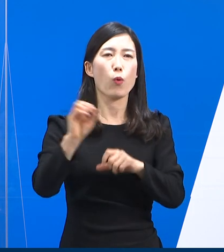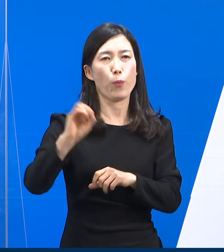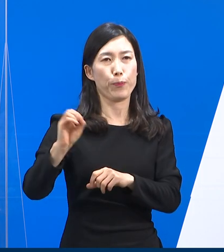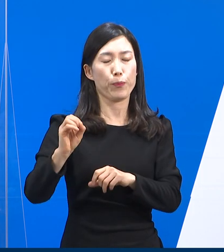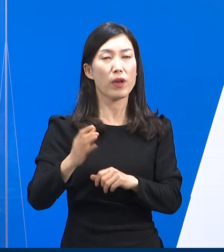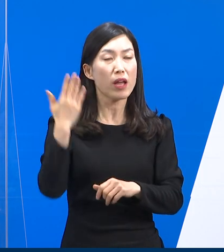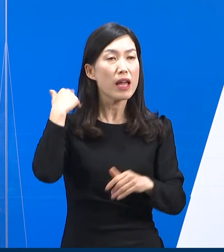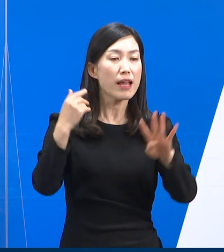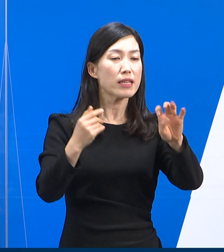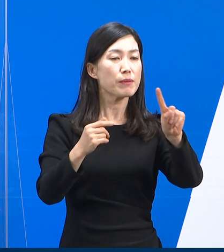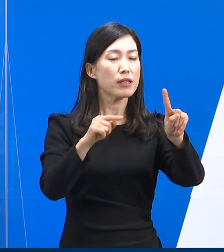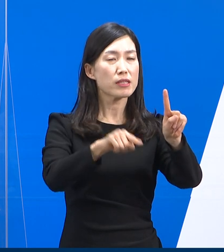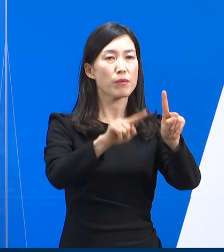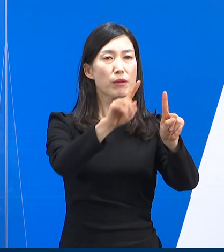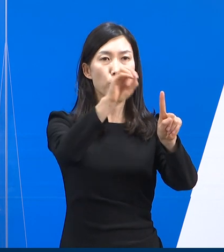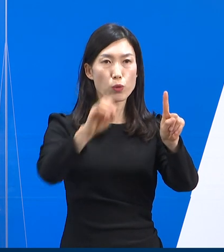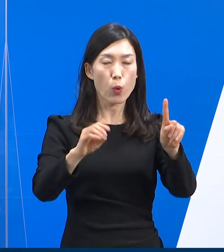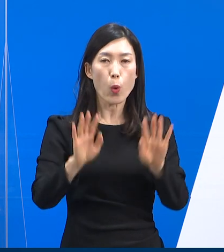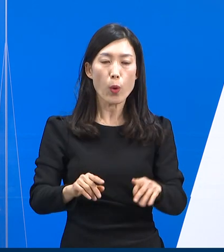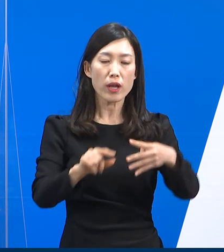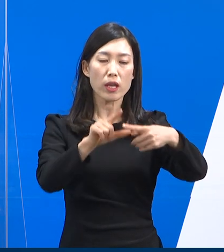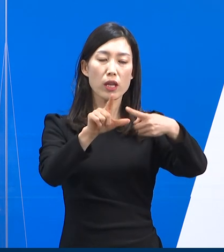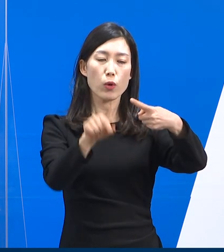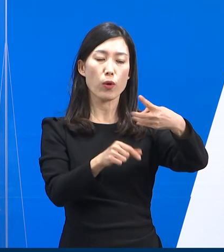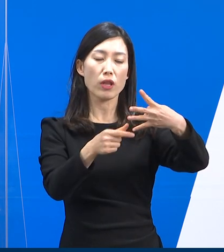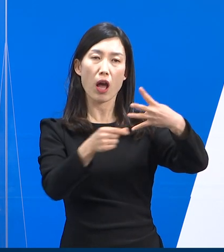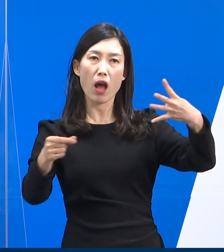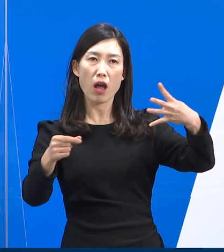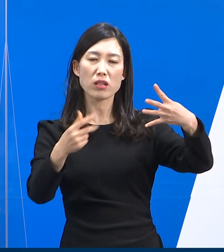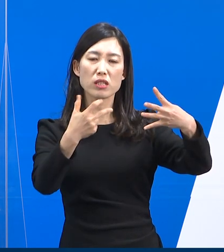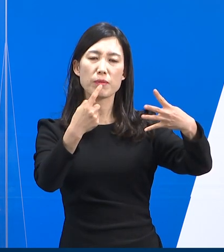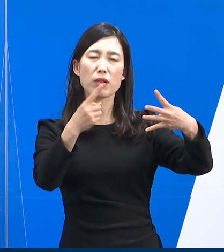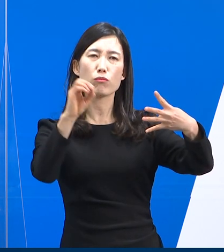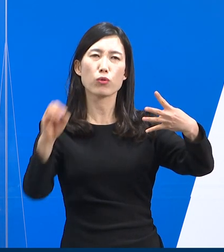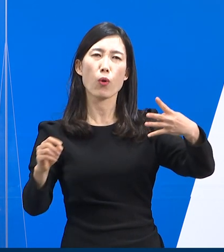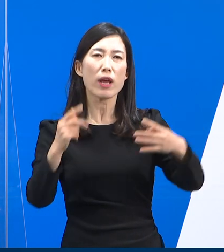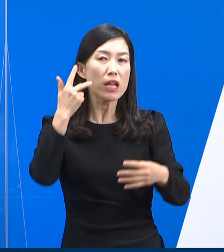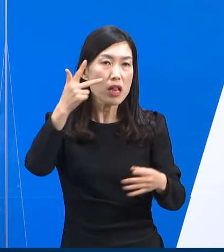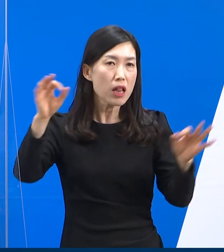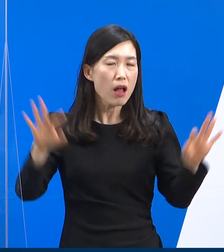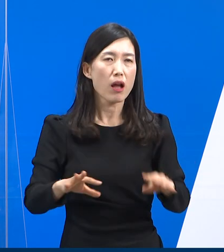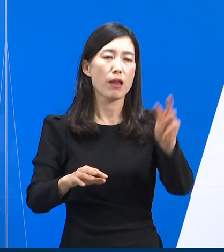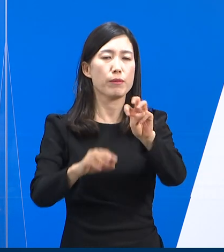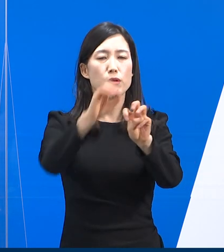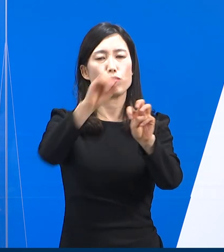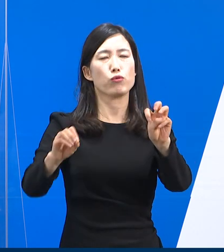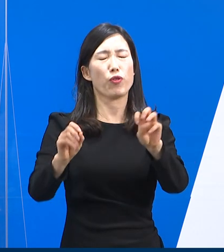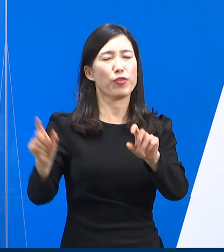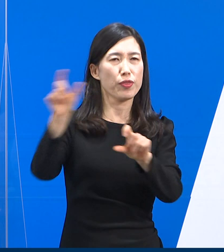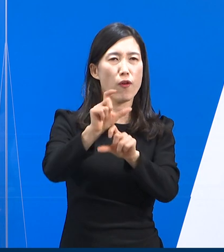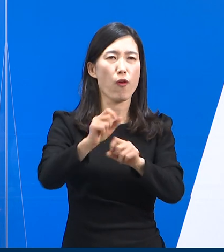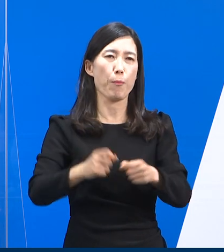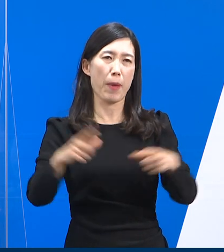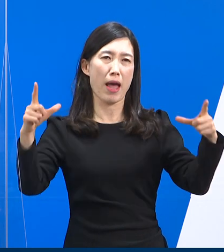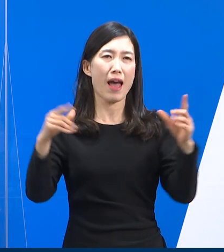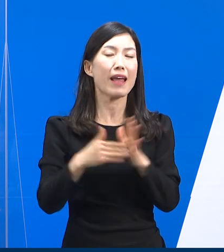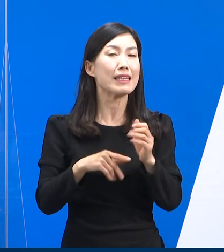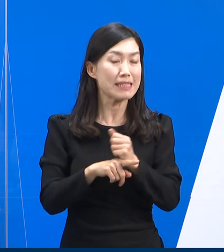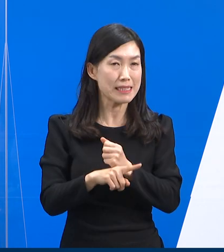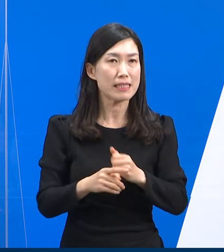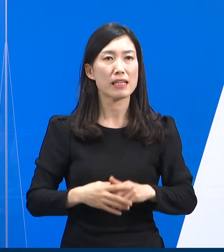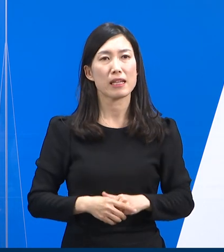41.2%에서 이들 4주차 72.1%로 일주일 사이에 30%포인트 이상 증가하였습니다.